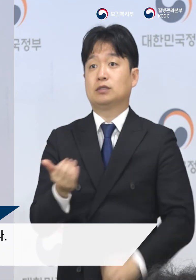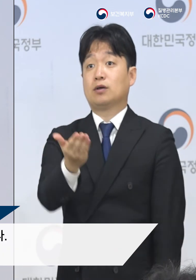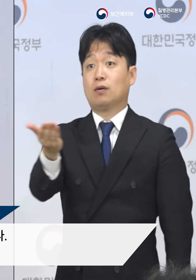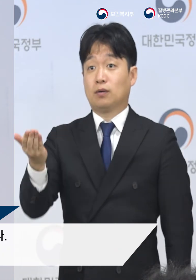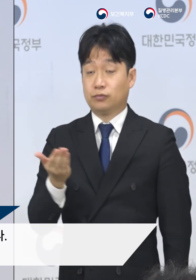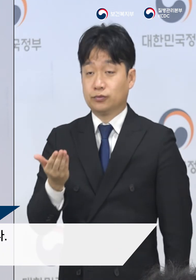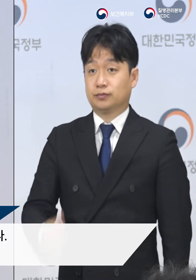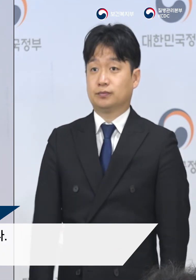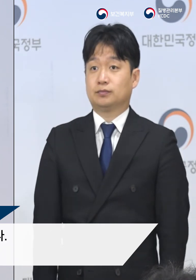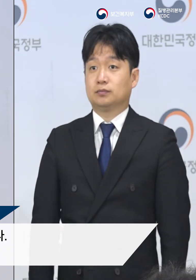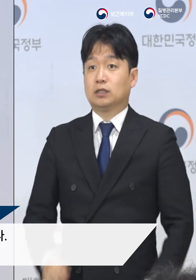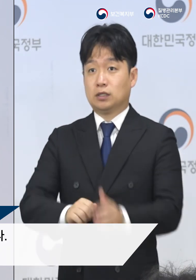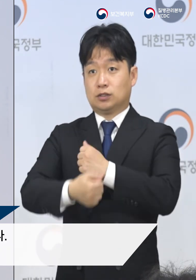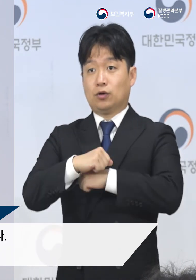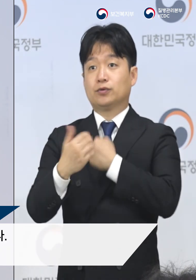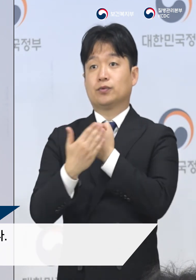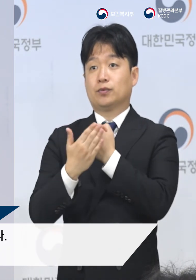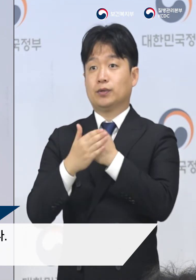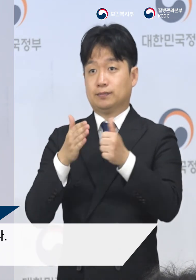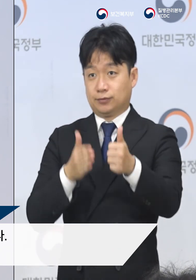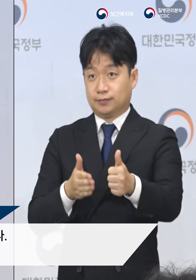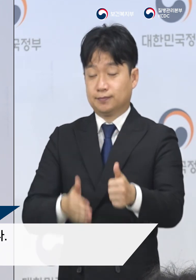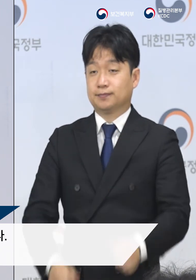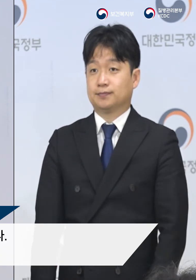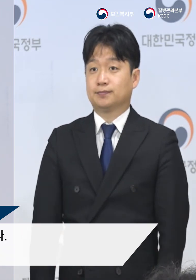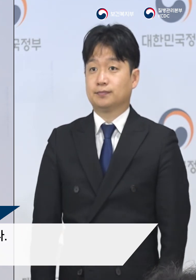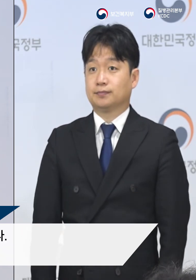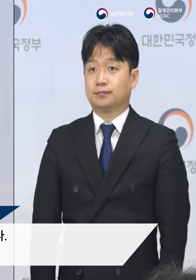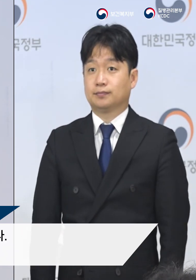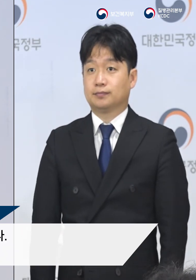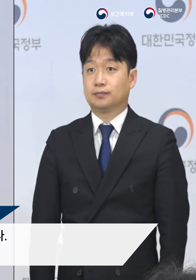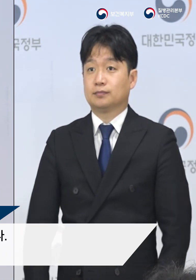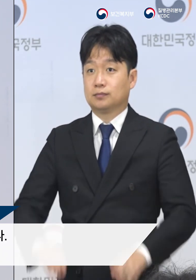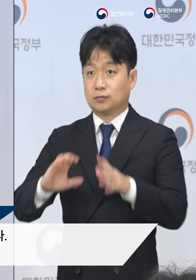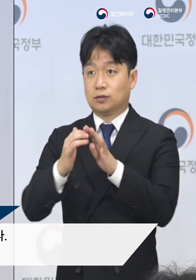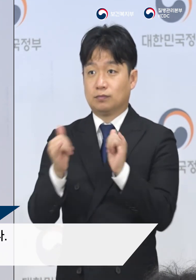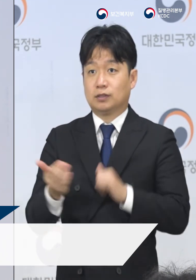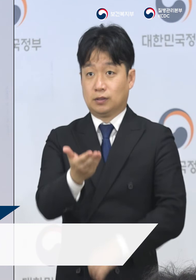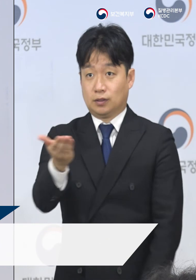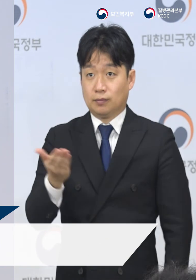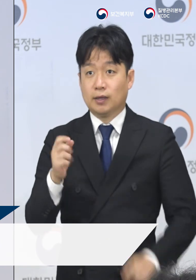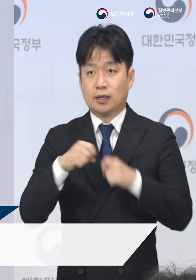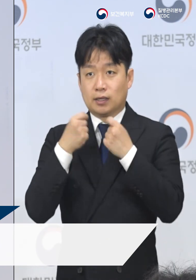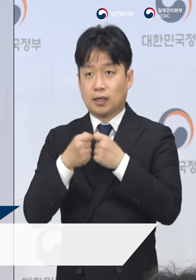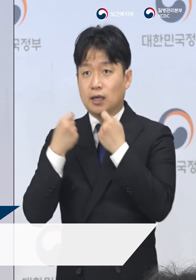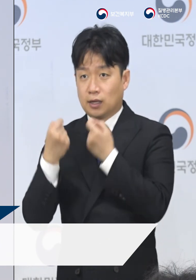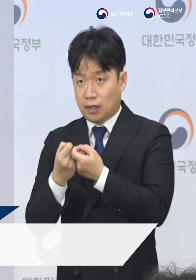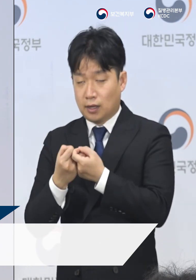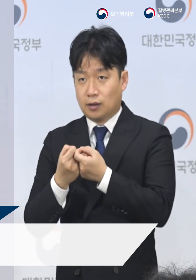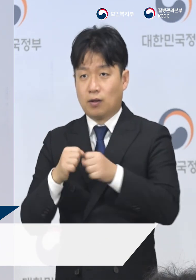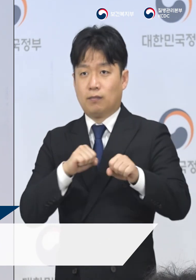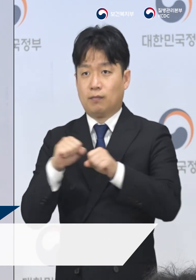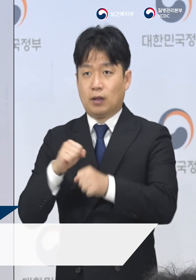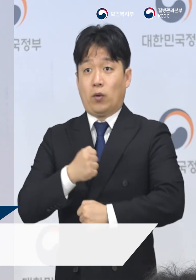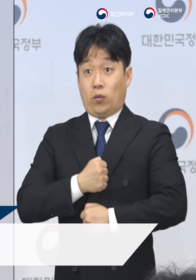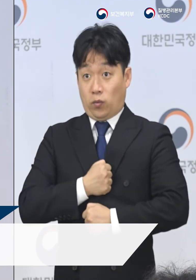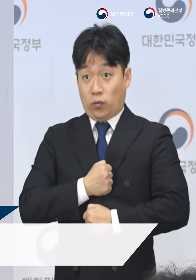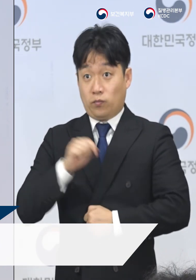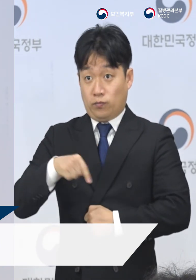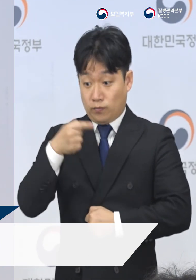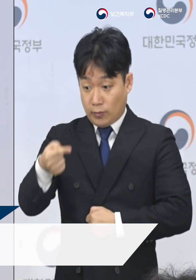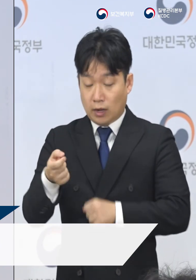국민 여러분들께서도 적극 협력해 주시길 바랍니다. 국민 여러분 개개인이 동참해 주셔야